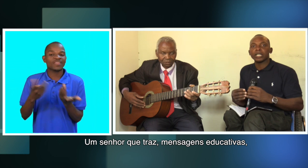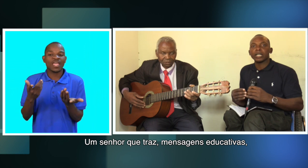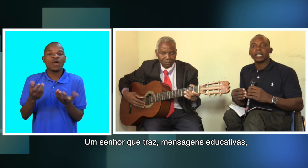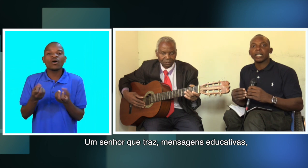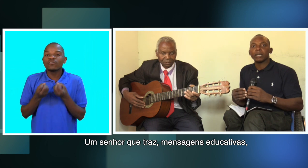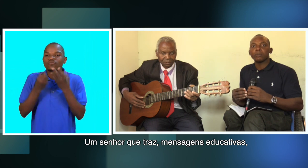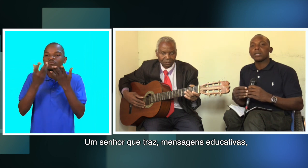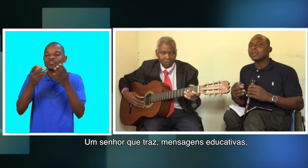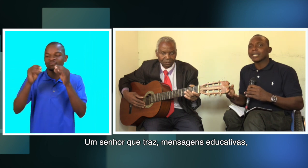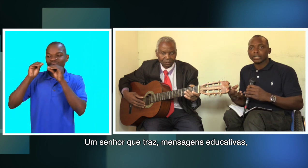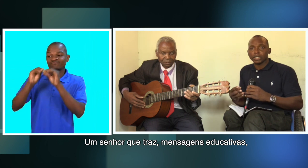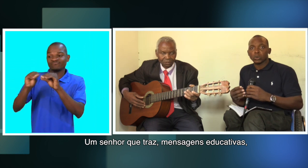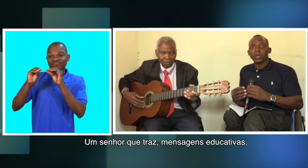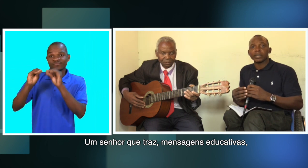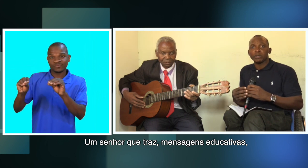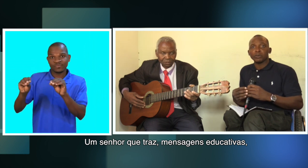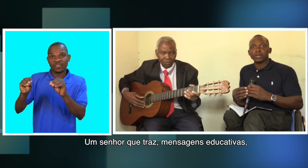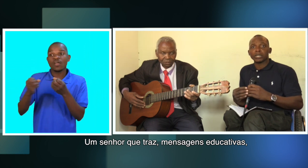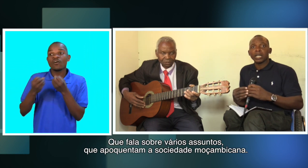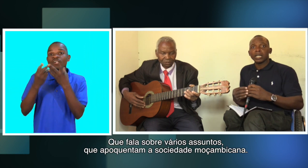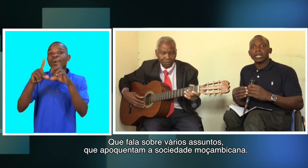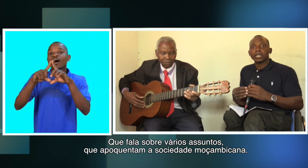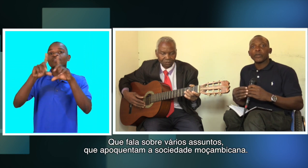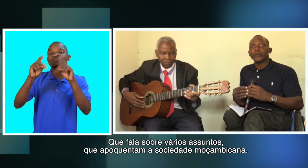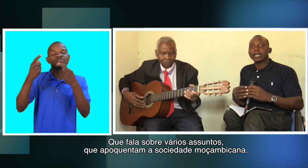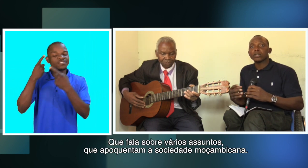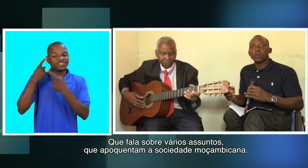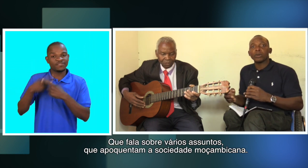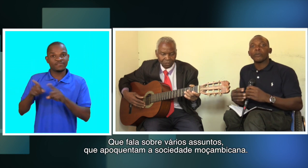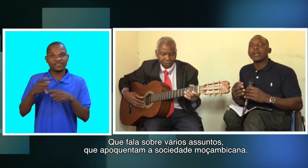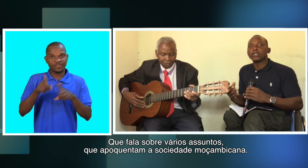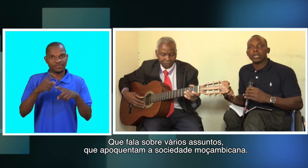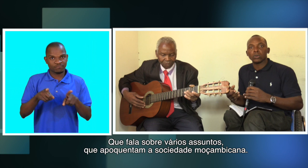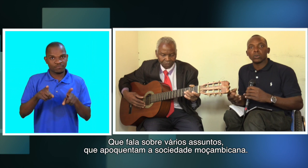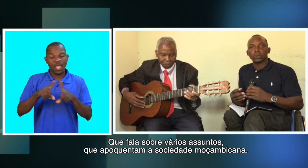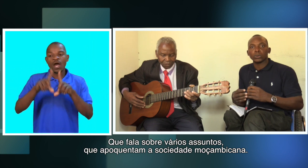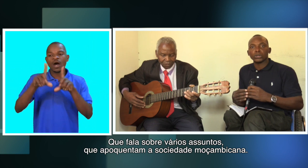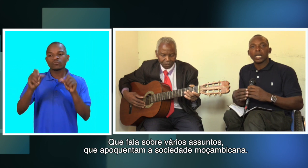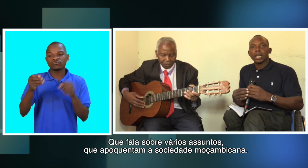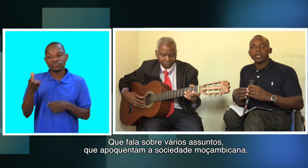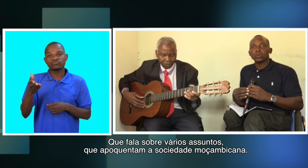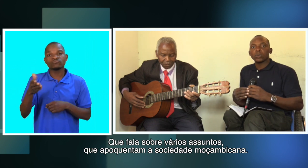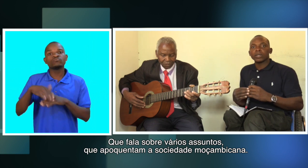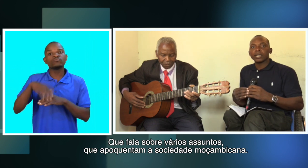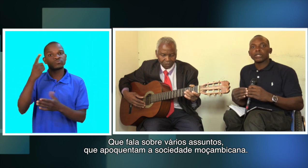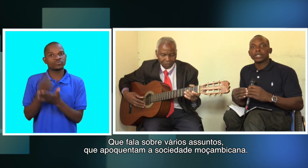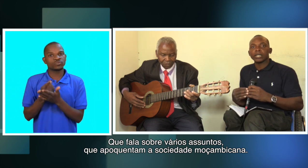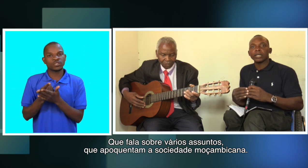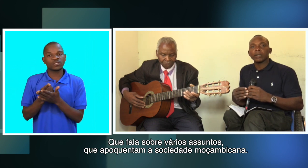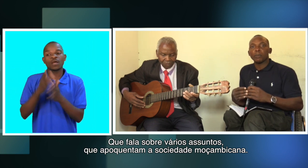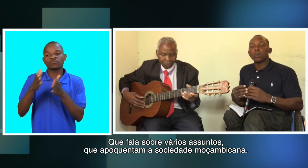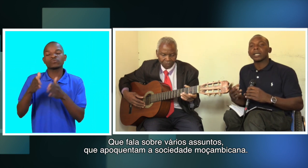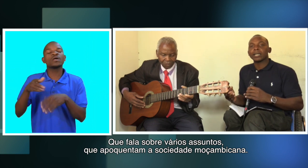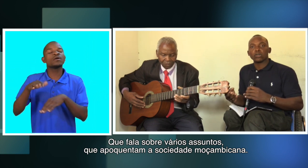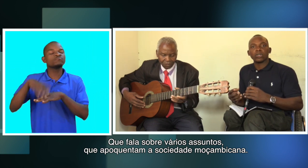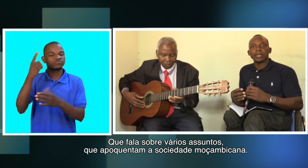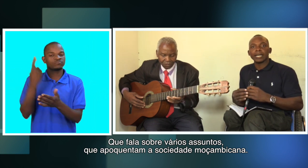mensagens educativas que fala sobre vários assuntos assuntos essas que a pouco entra a sociedade